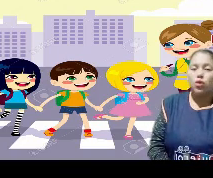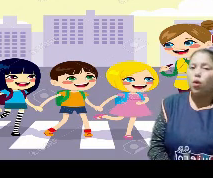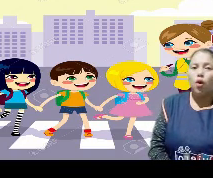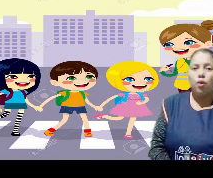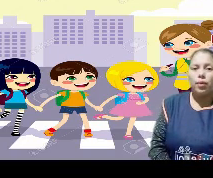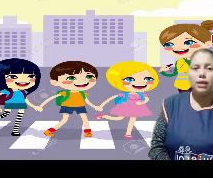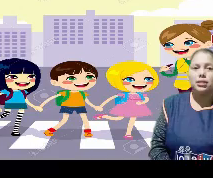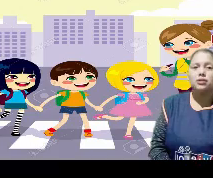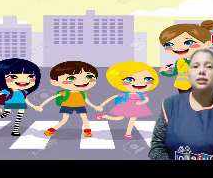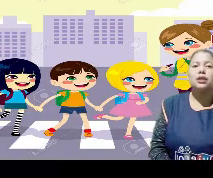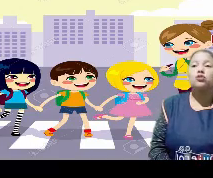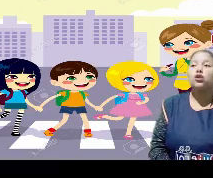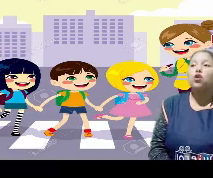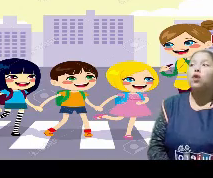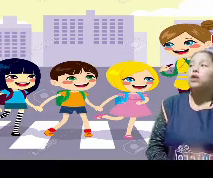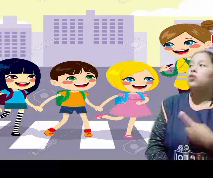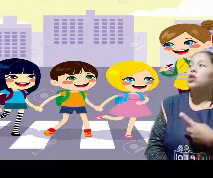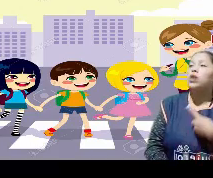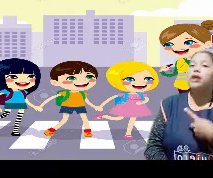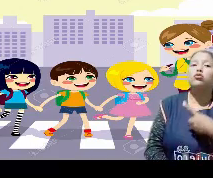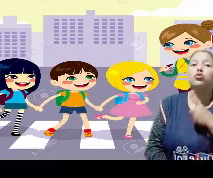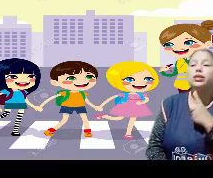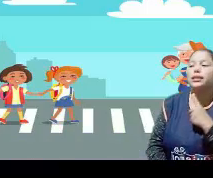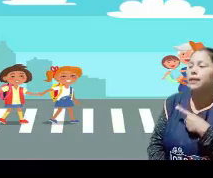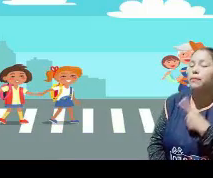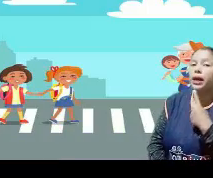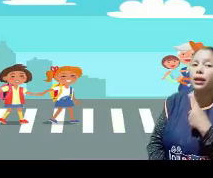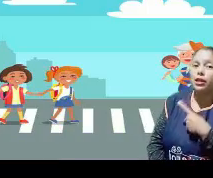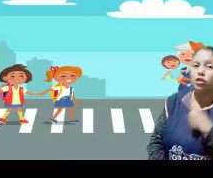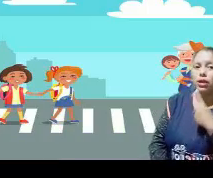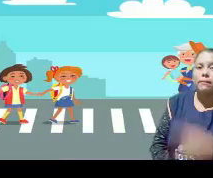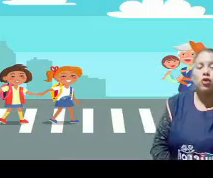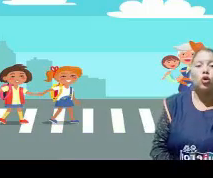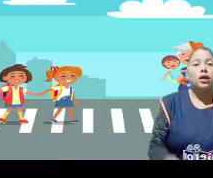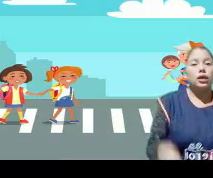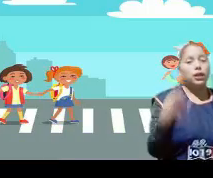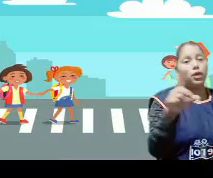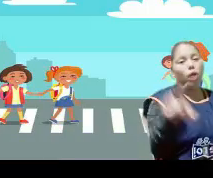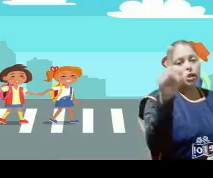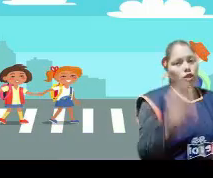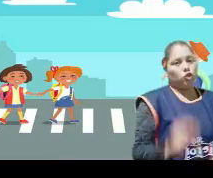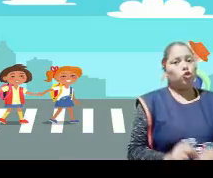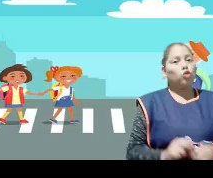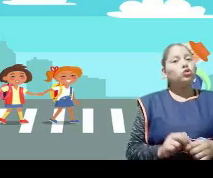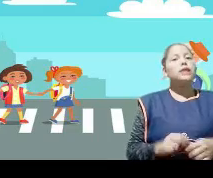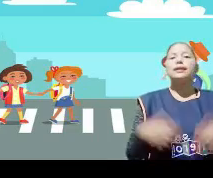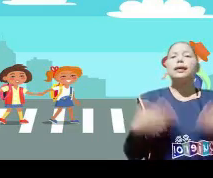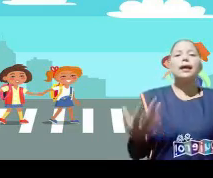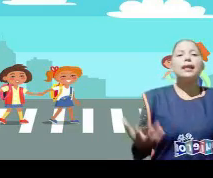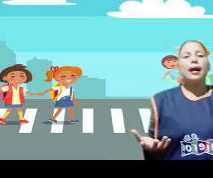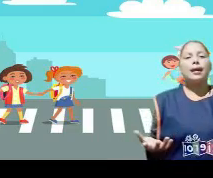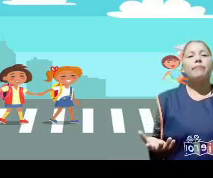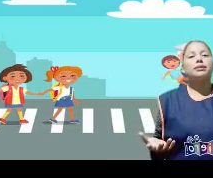No, ¿verdad, chicos? Están cruzando con ayuda de un adulto y siempre agarraditos de la mano. Recuerden, chicos, cuando ustedes